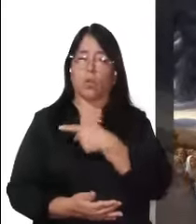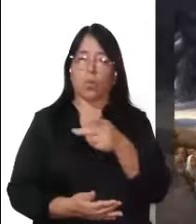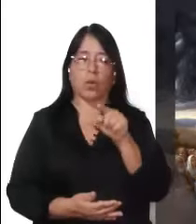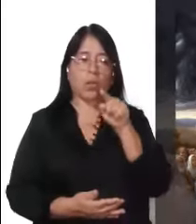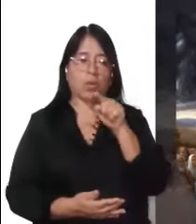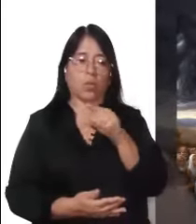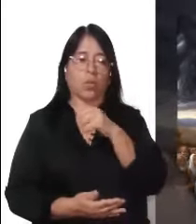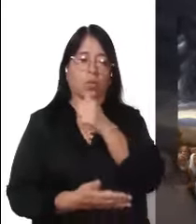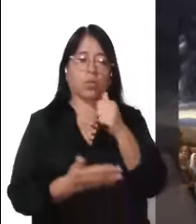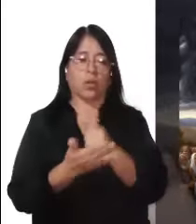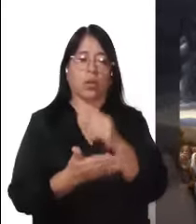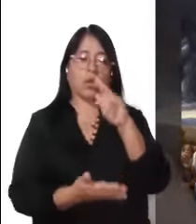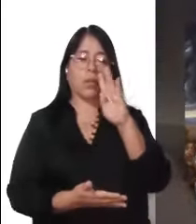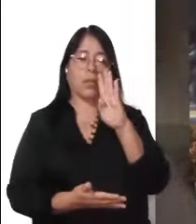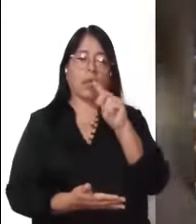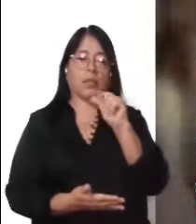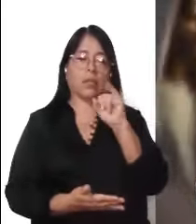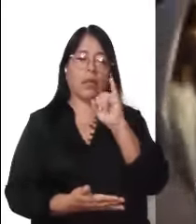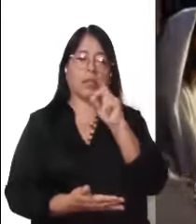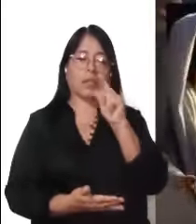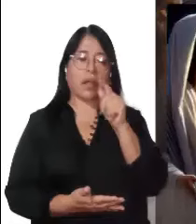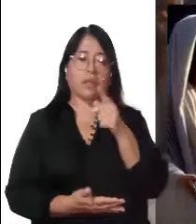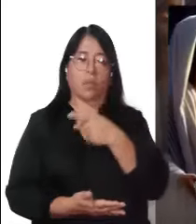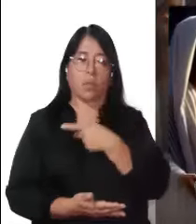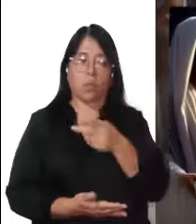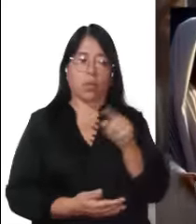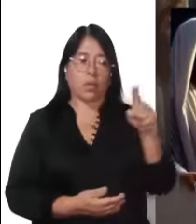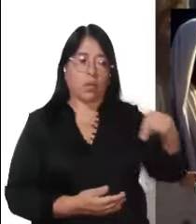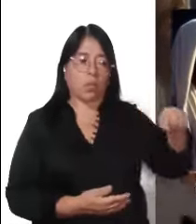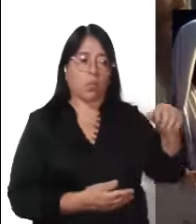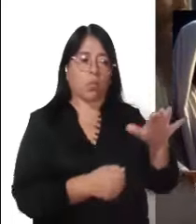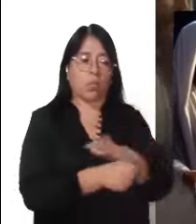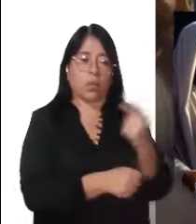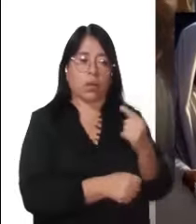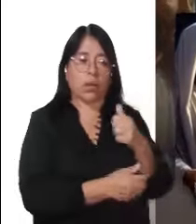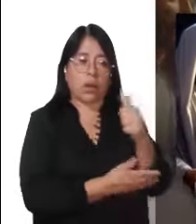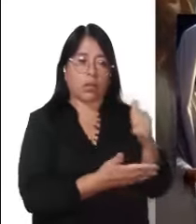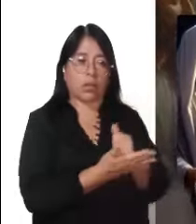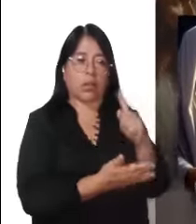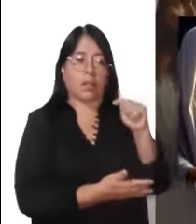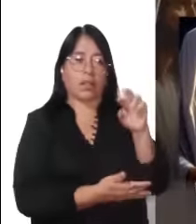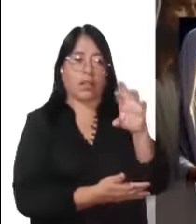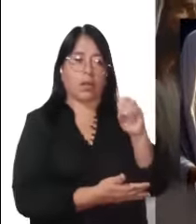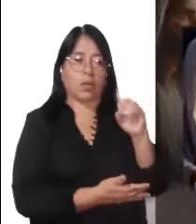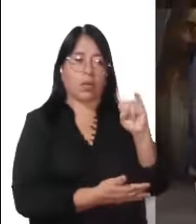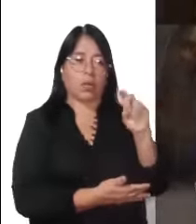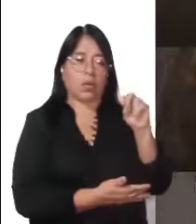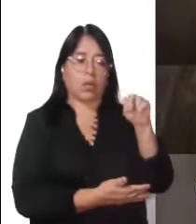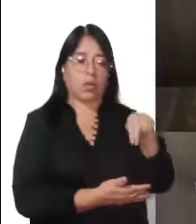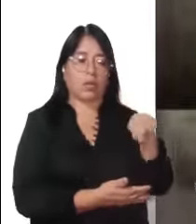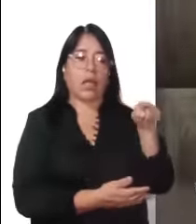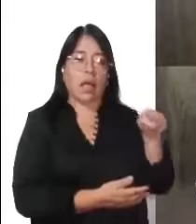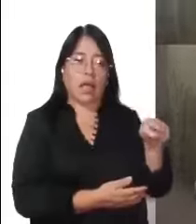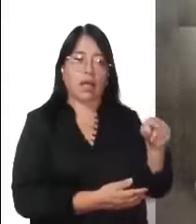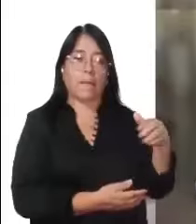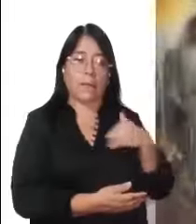hay de ti ciudad de Bethsaida. Porque si en las ciudades de Tiro y de Sidón se hubieran realizado los prodigios que se han